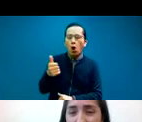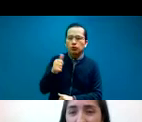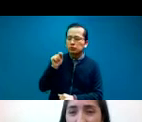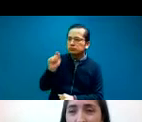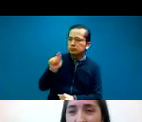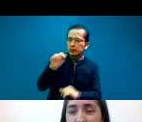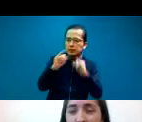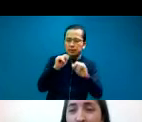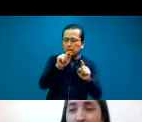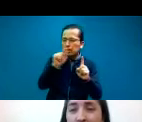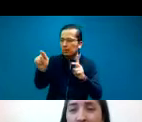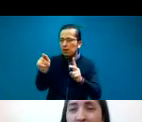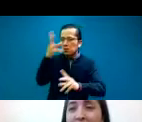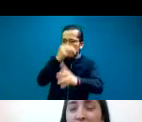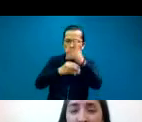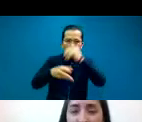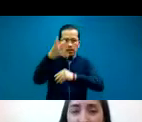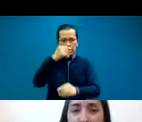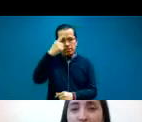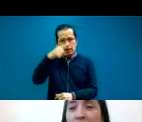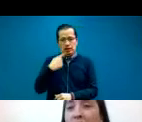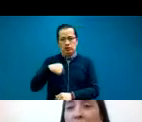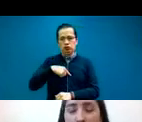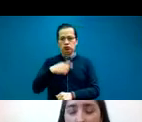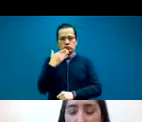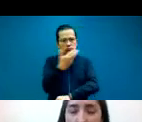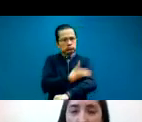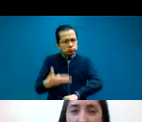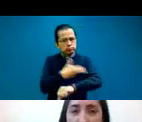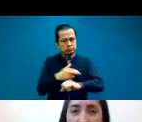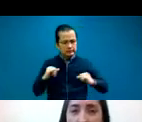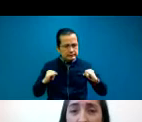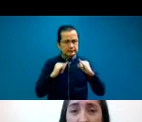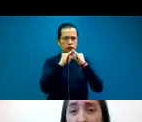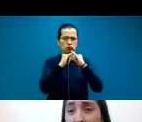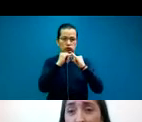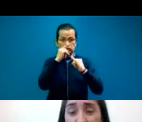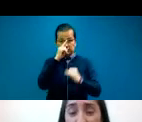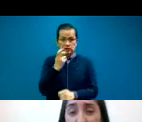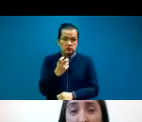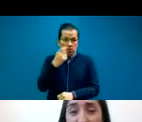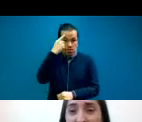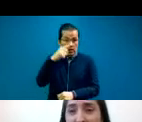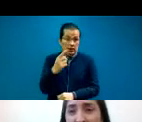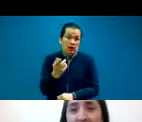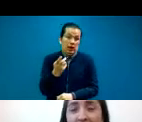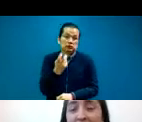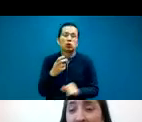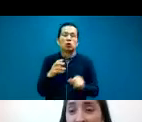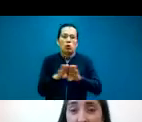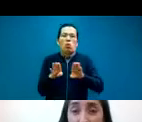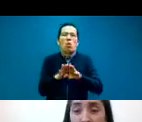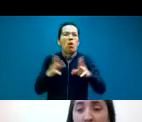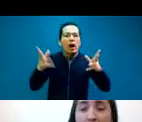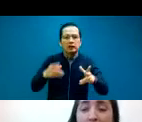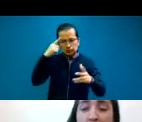en cuanto a las gestiones institucionales como a todo lo que implica llevar y